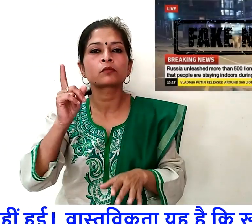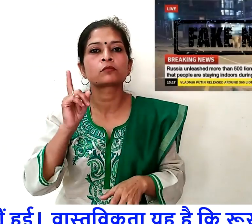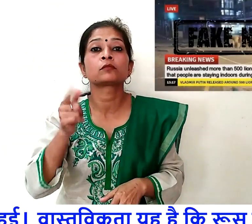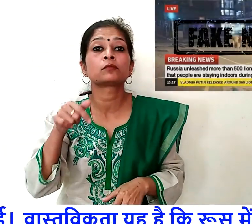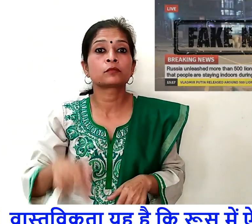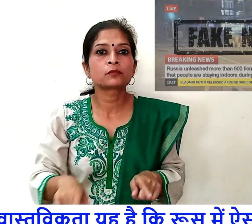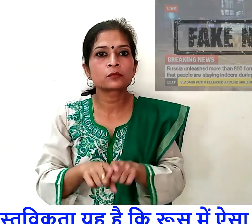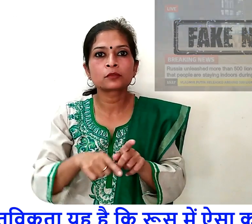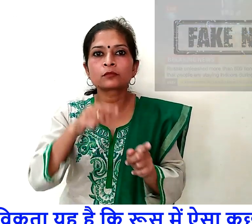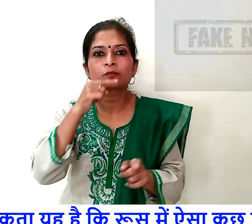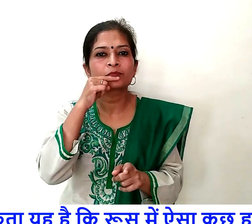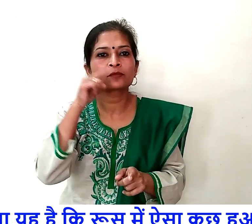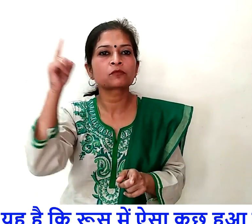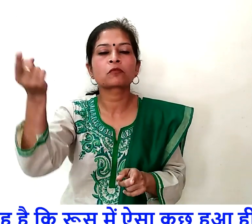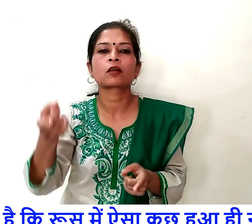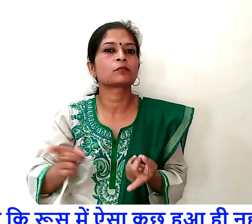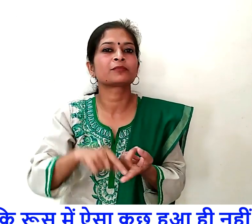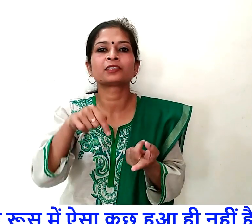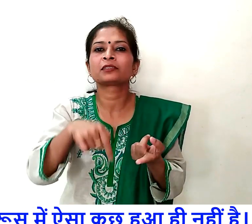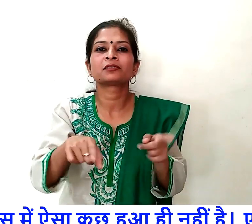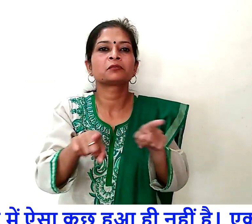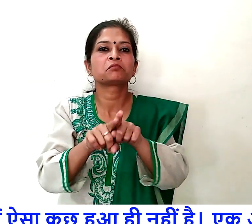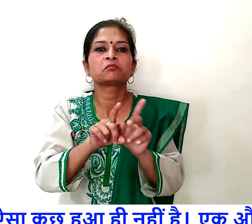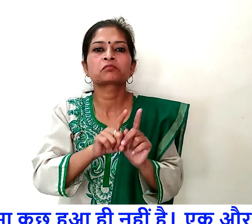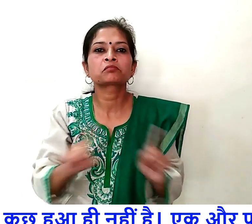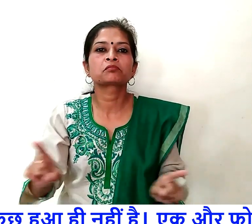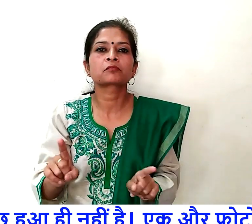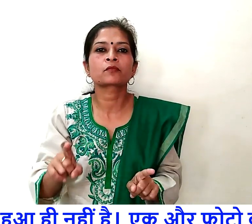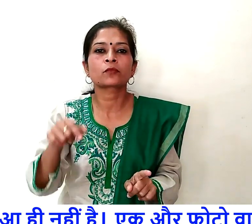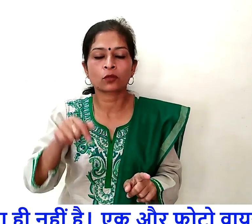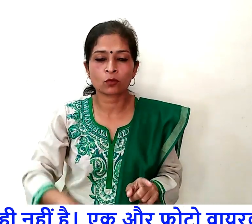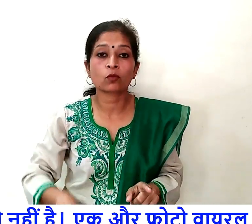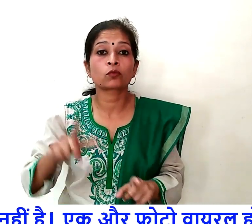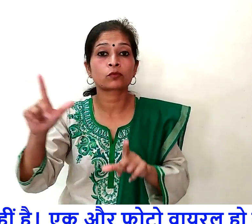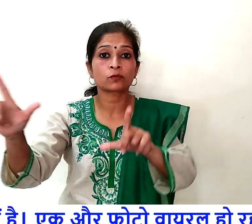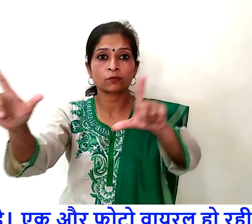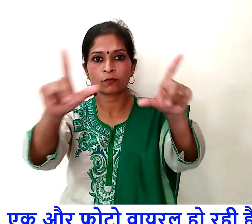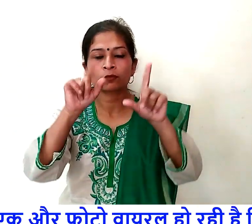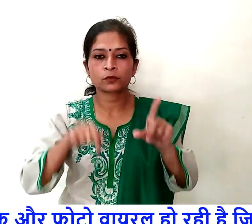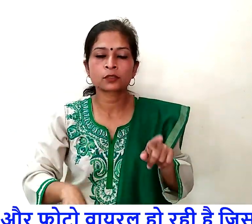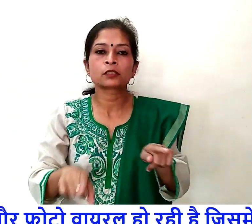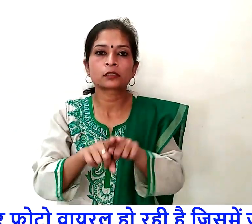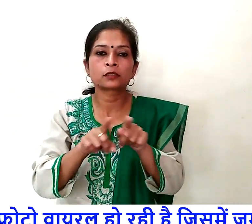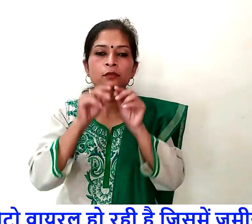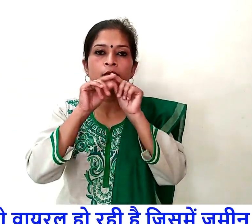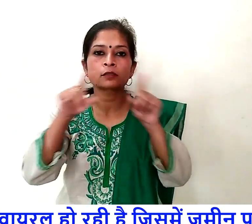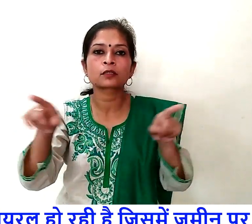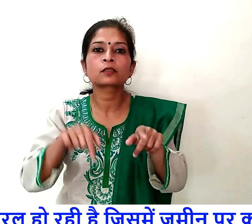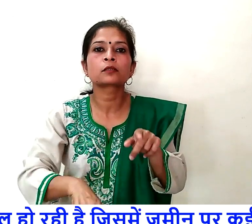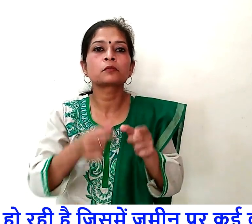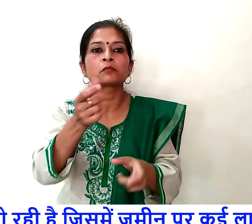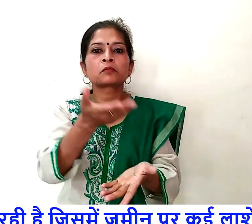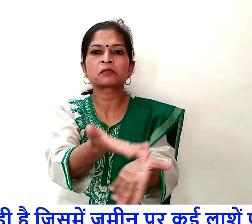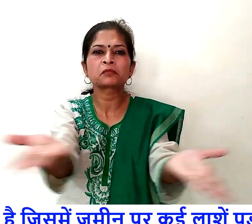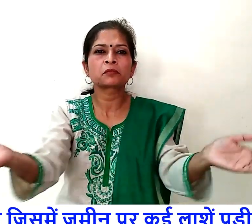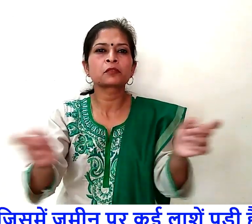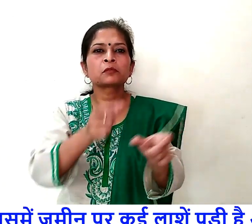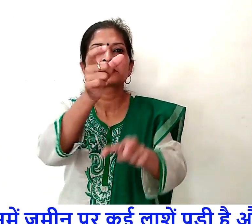कि रूस में ऐसा कुछ हुआ ही नहीं है एक और फोटो वाइरल हो रही है जिसमें जमीन पर कई लाशे पड़ी है और